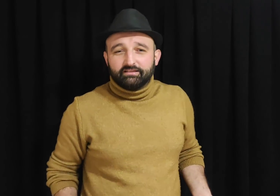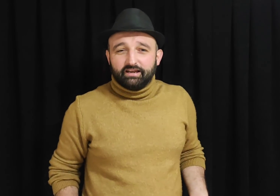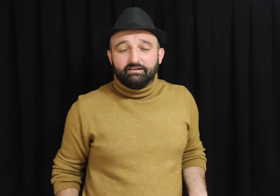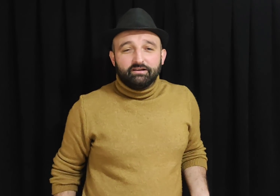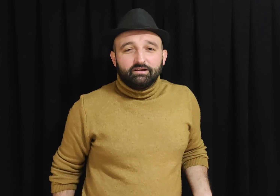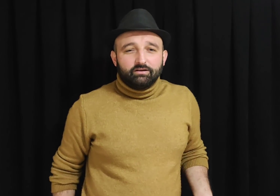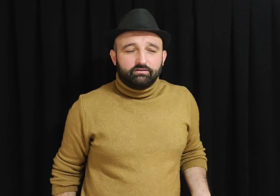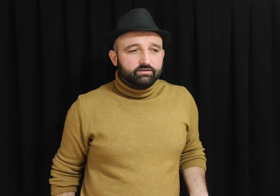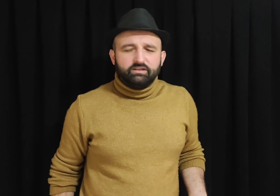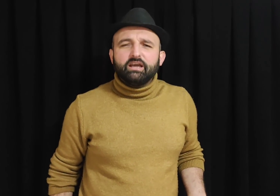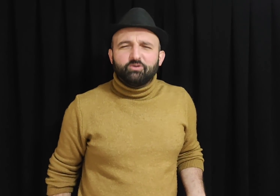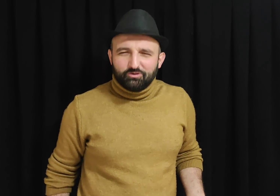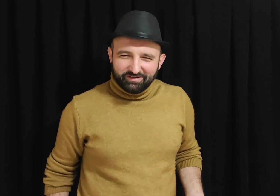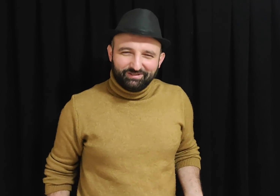ettiler. Gene olmadı.